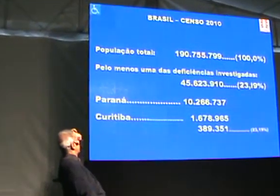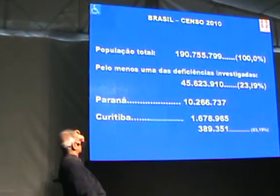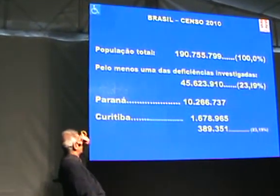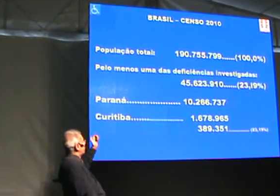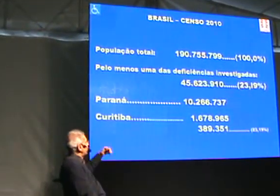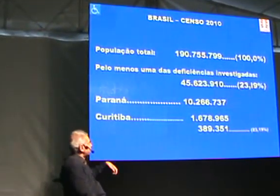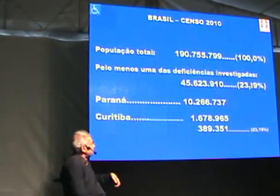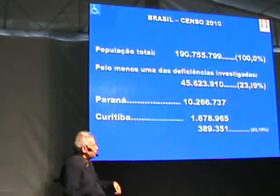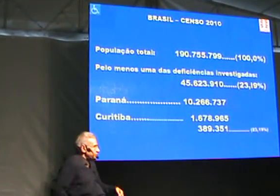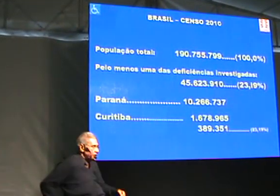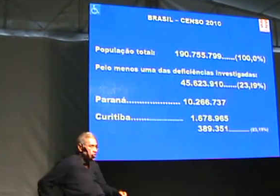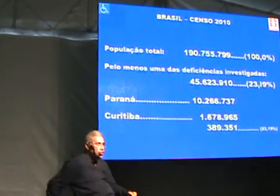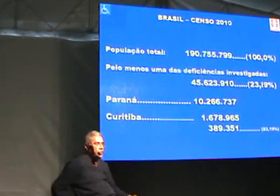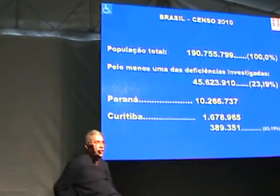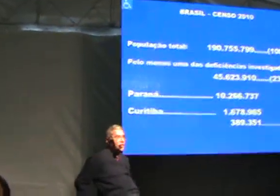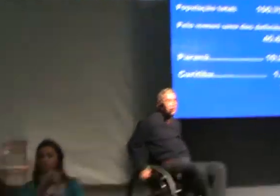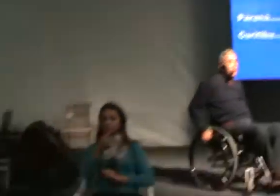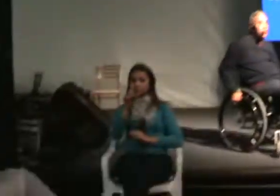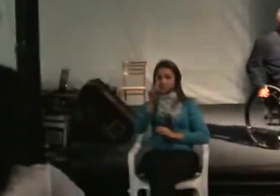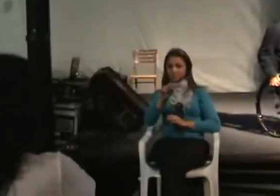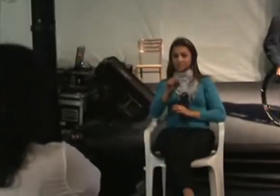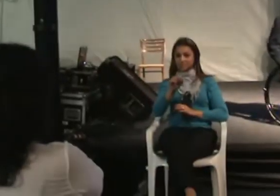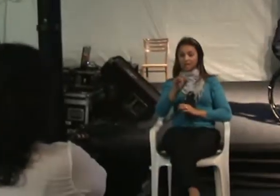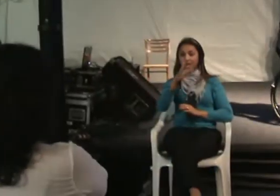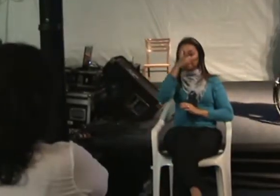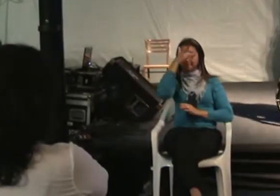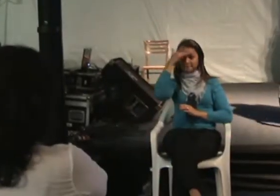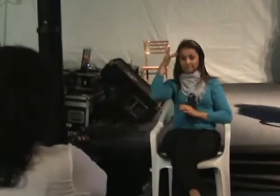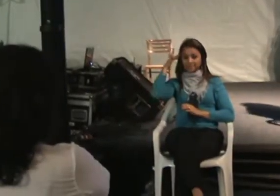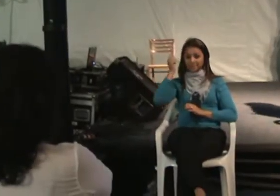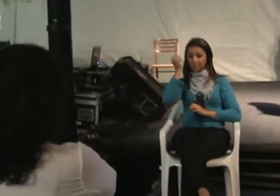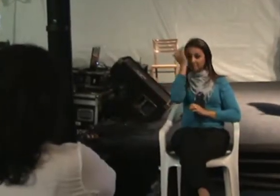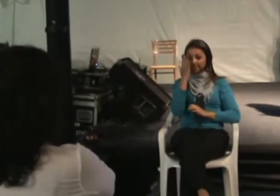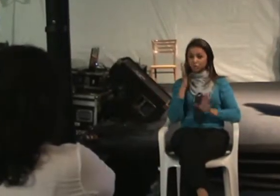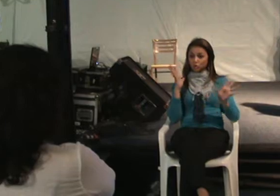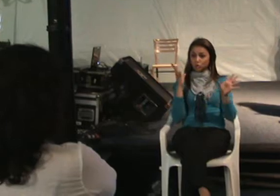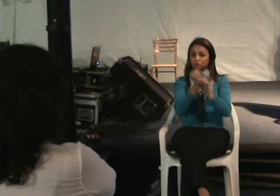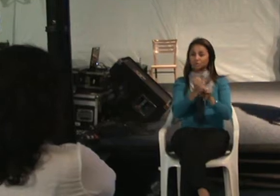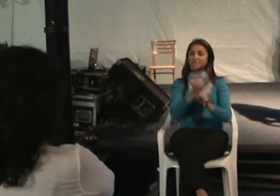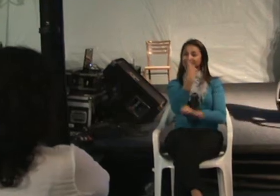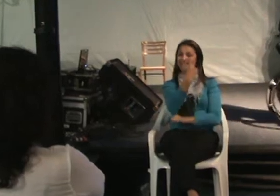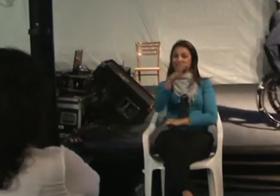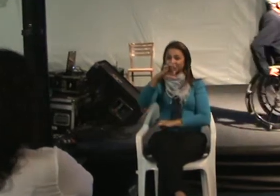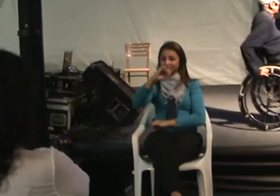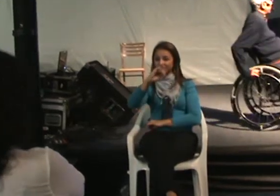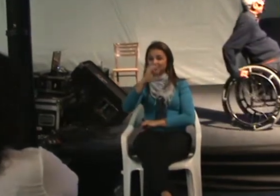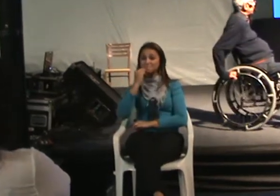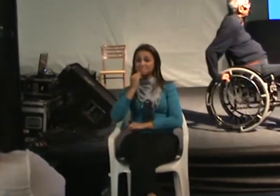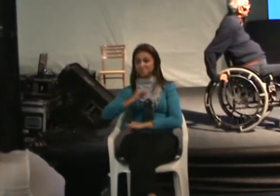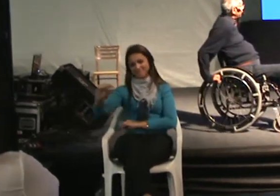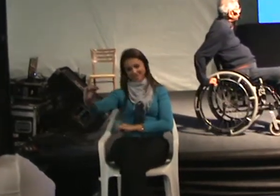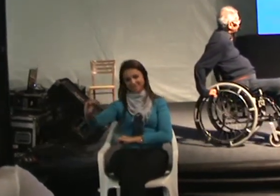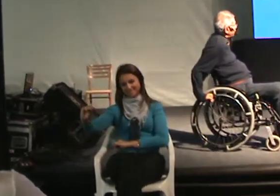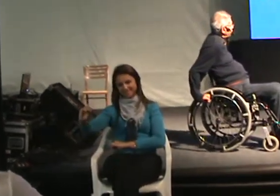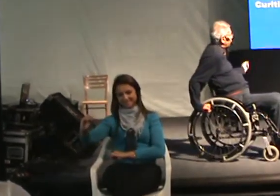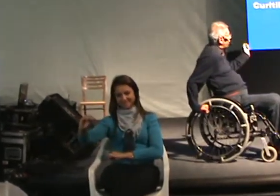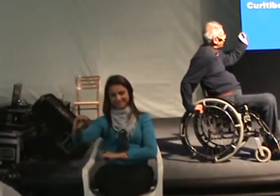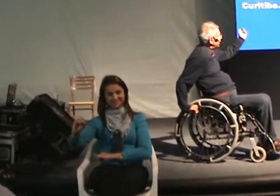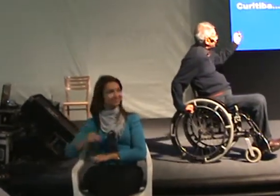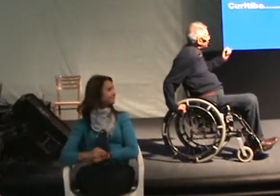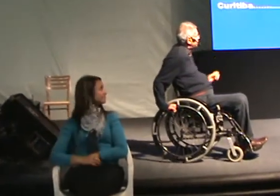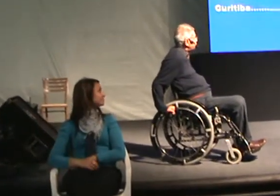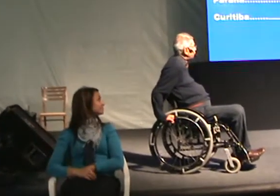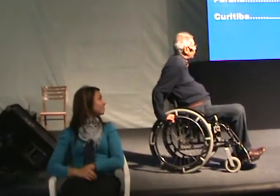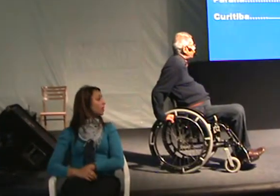2010, população, 190 milhões de brasileiros. Pelo menos uma das deficiências investigadas. Olha,